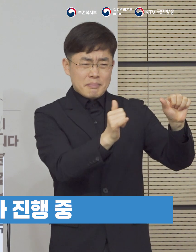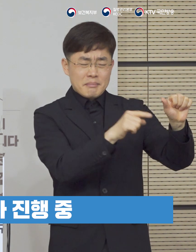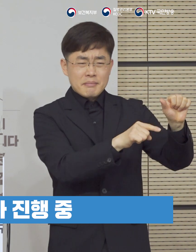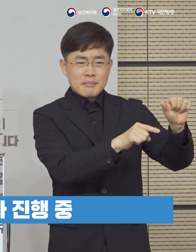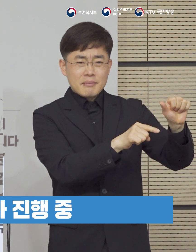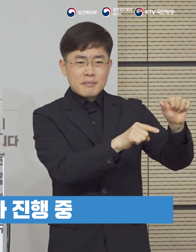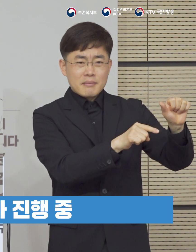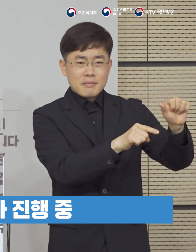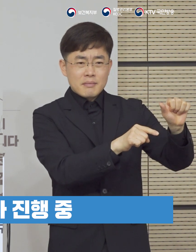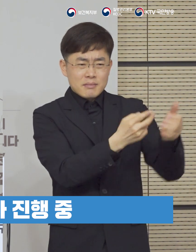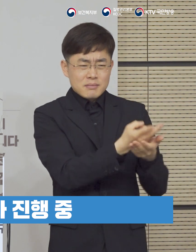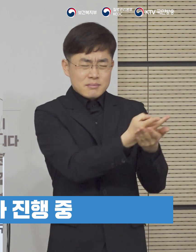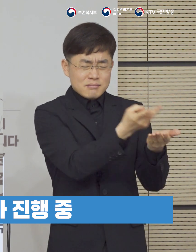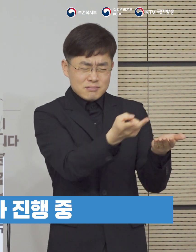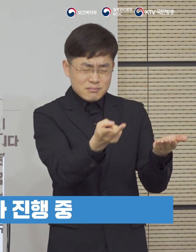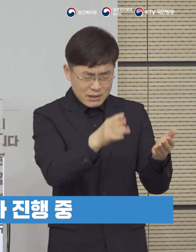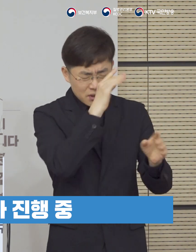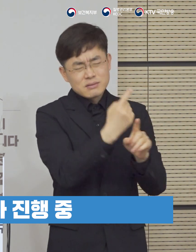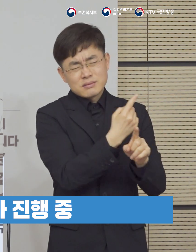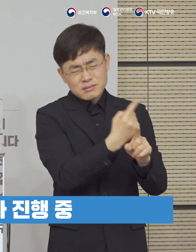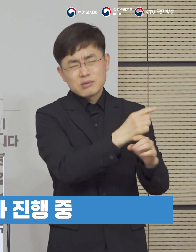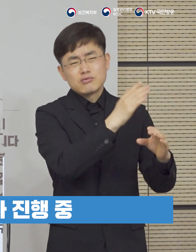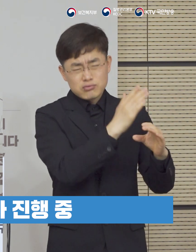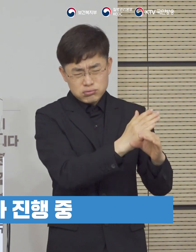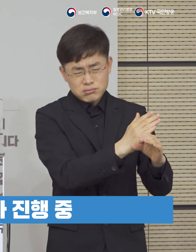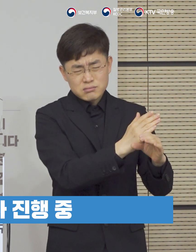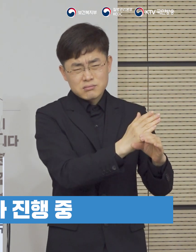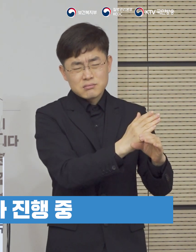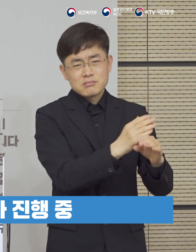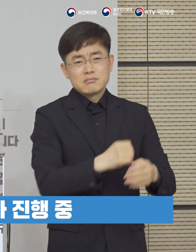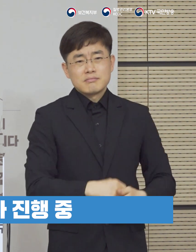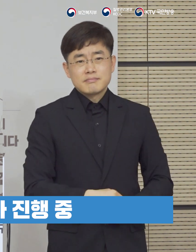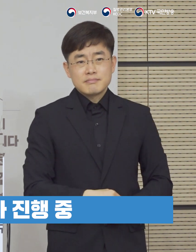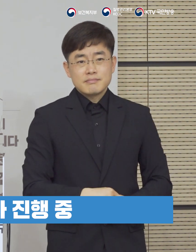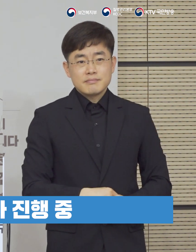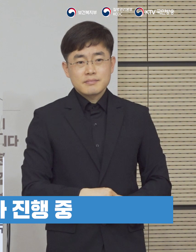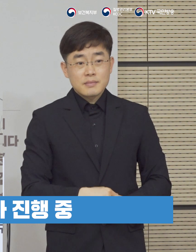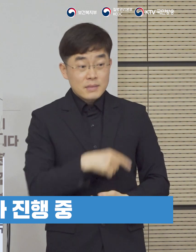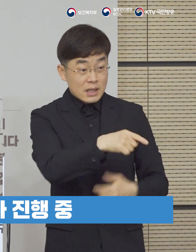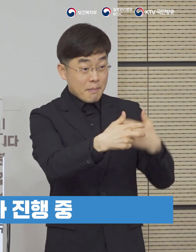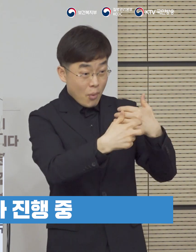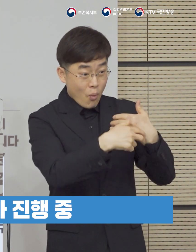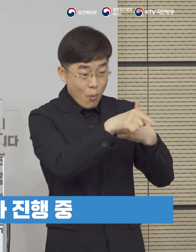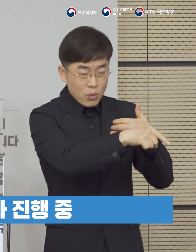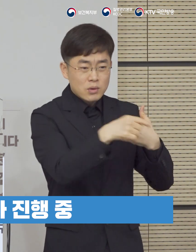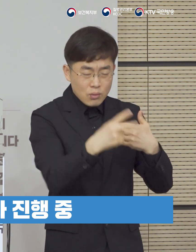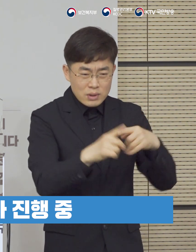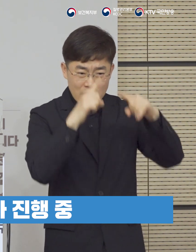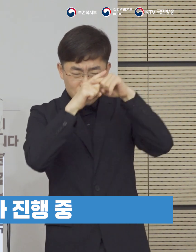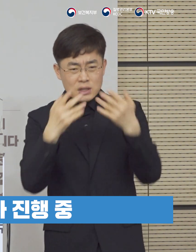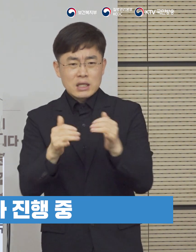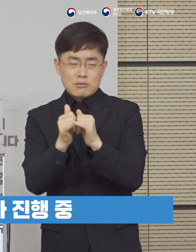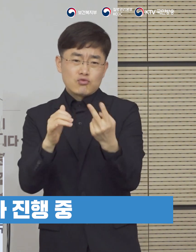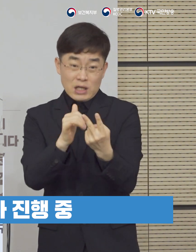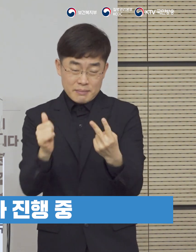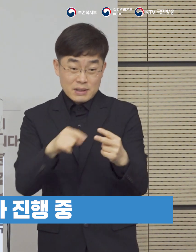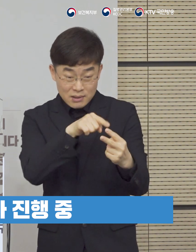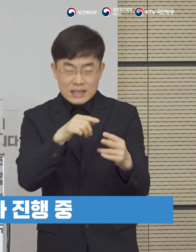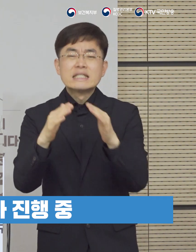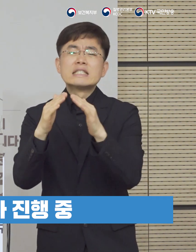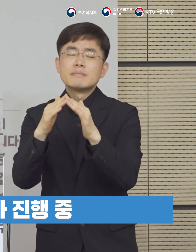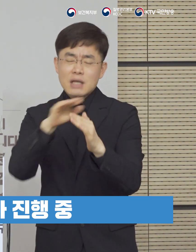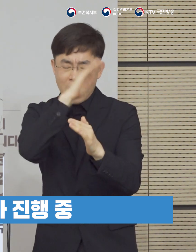중환자를 포함한 5분의 확진 환자가 입원 치료를 받고 있으며 방역 당국은 이